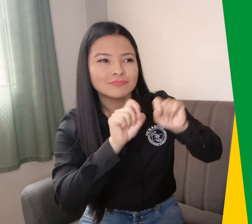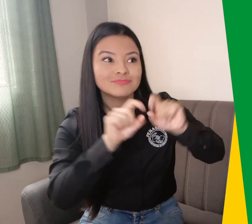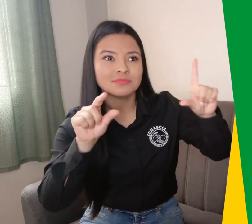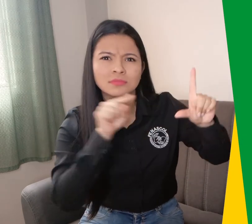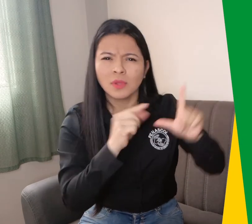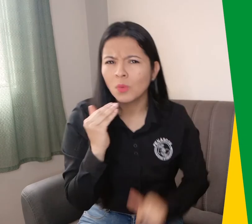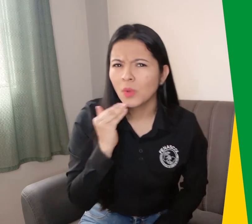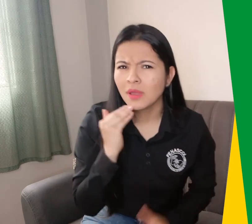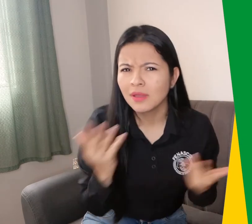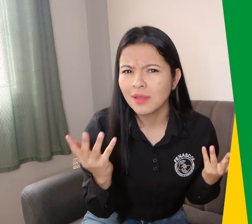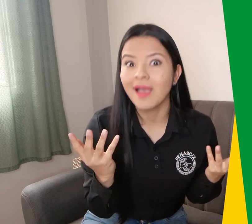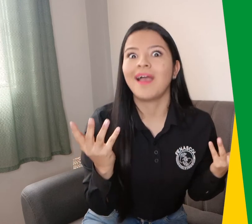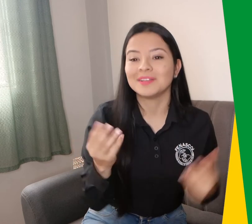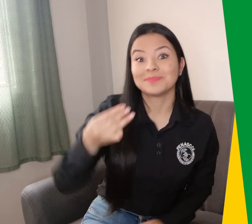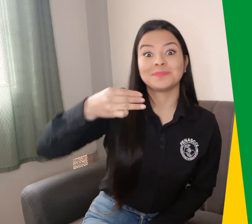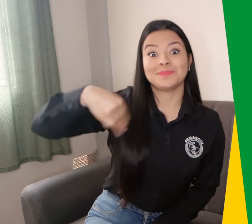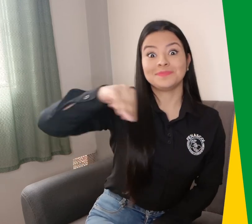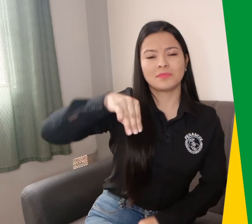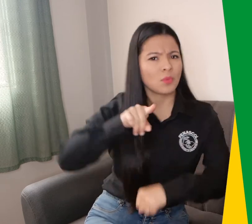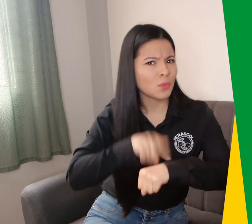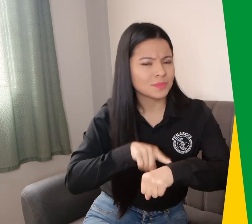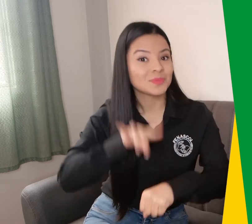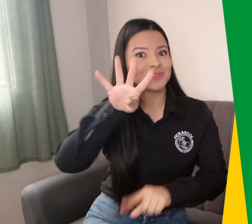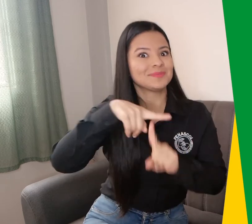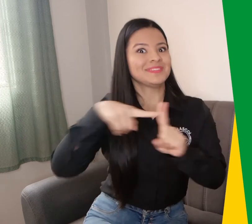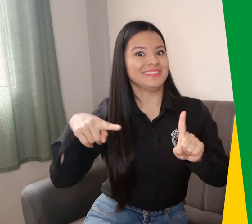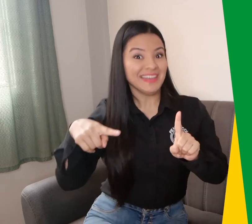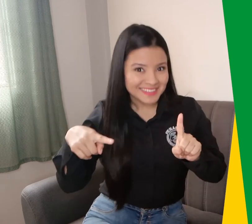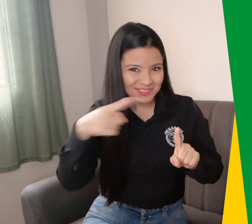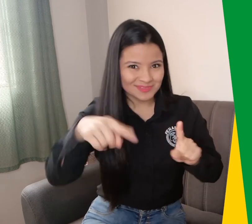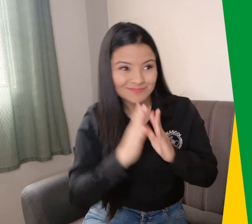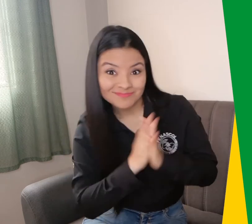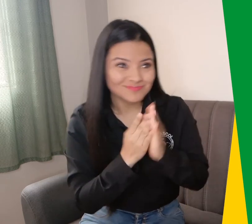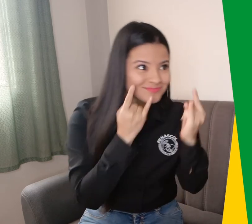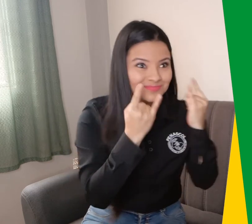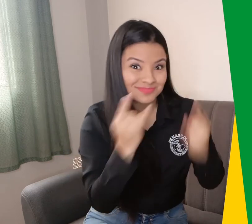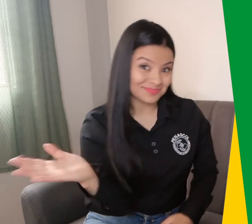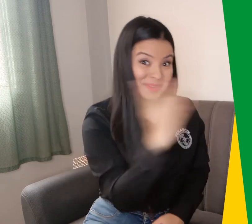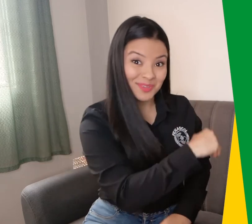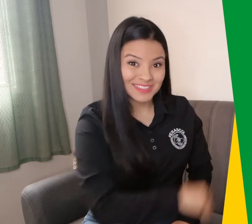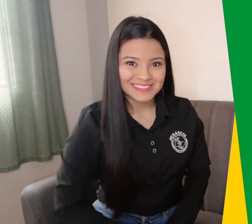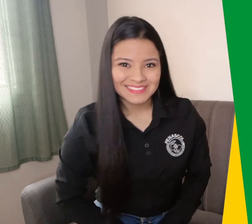Allí nos podrán ver el próximo miércoles a las cuatro y media de la tarde. ¡Los esperamos!